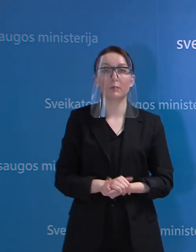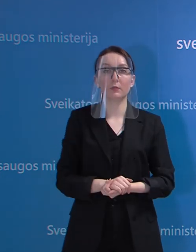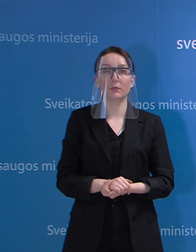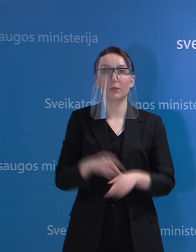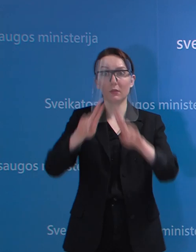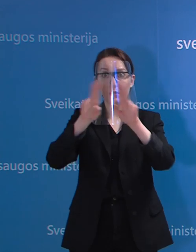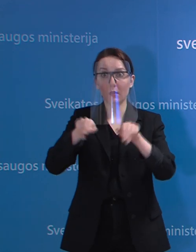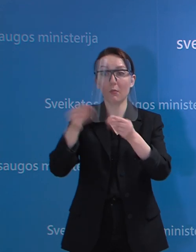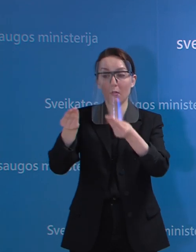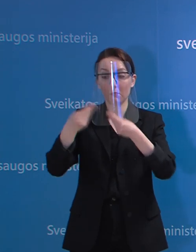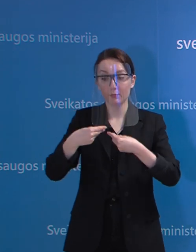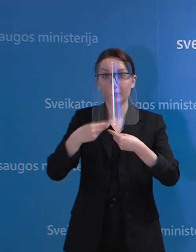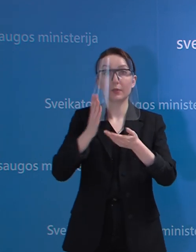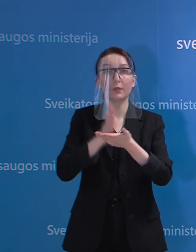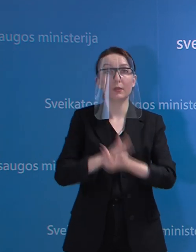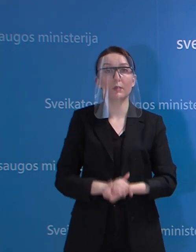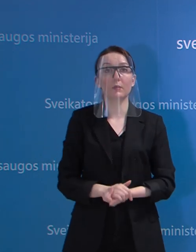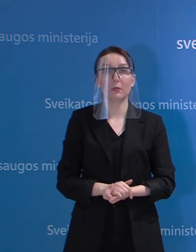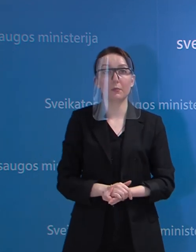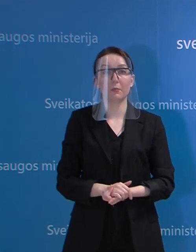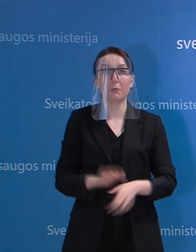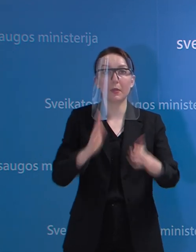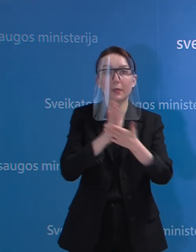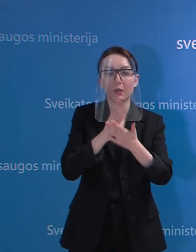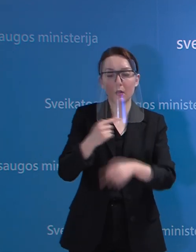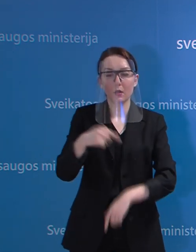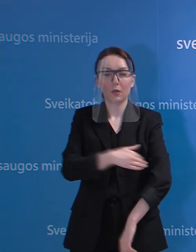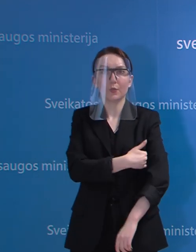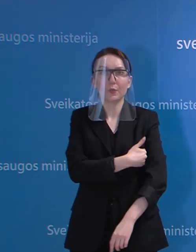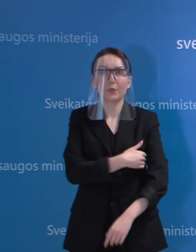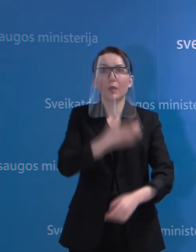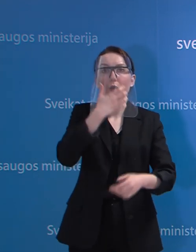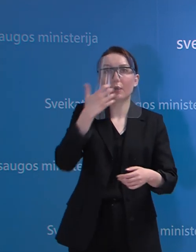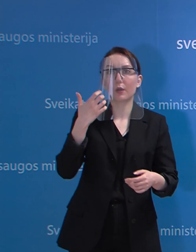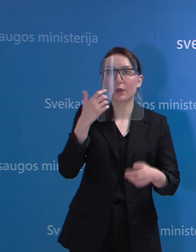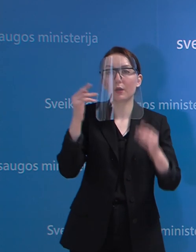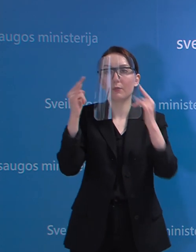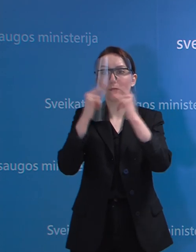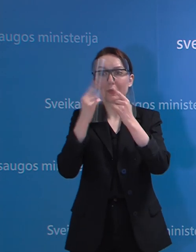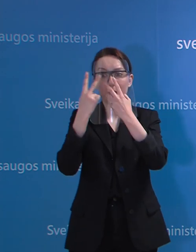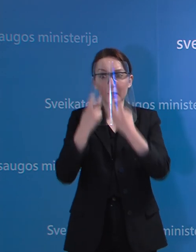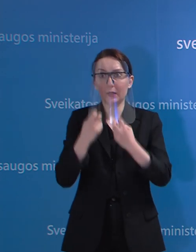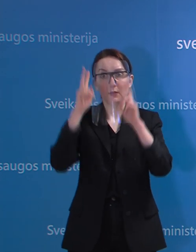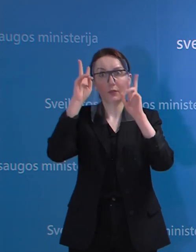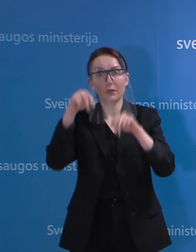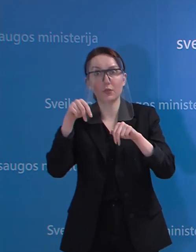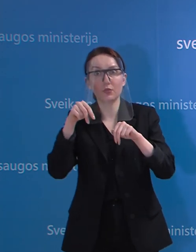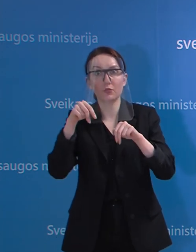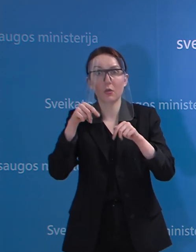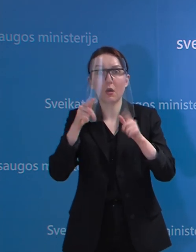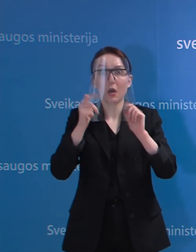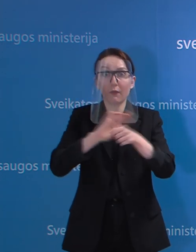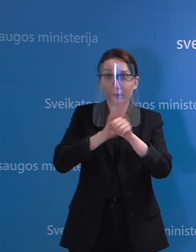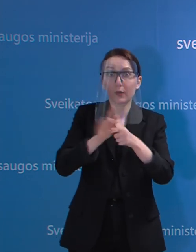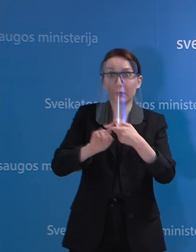išduodami ir nedarbingumo pažymėjimai, tačiau tam tikrų simptomų turinčių žmonių namuose netiria, tad jie nežino, ar yra infekuoti,